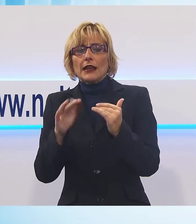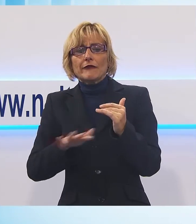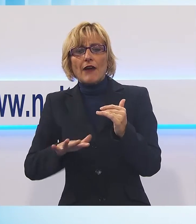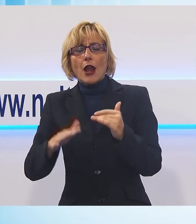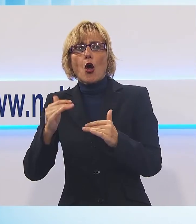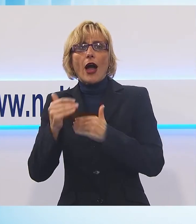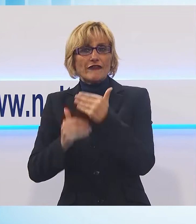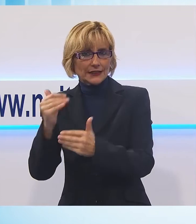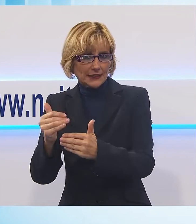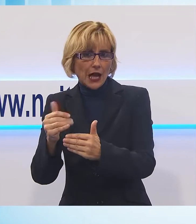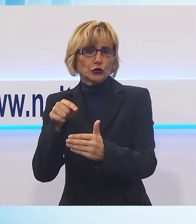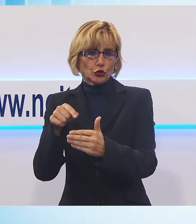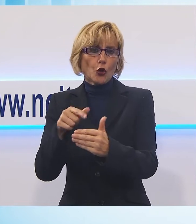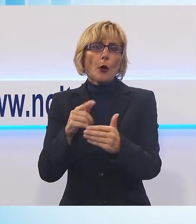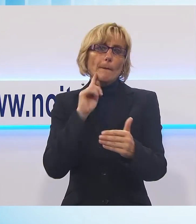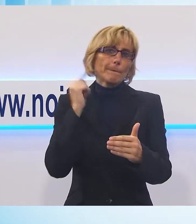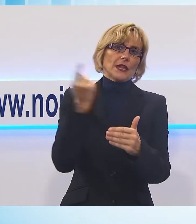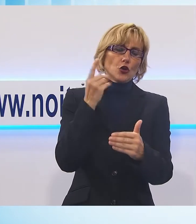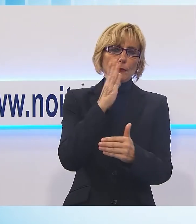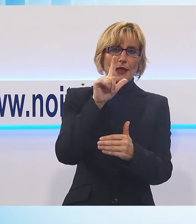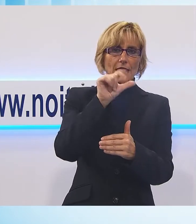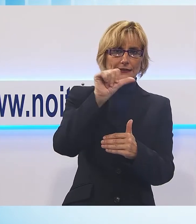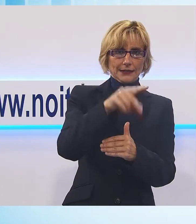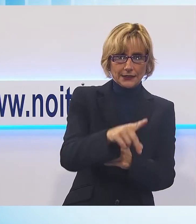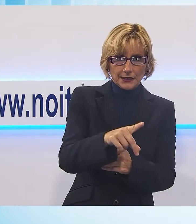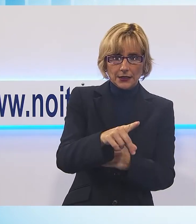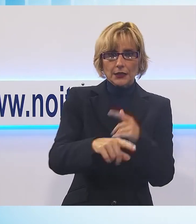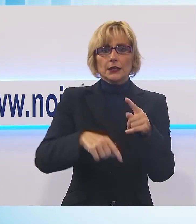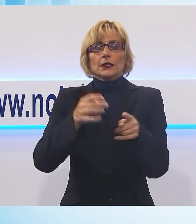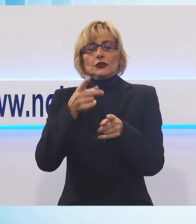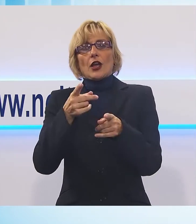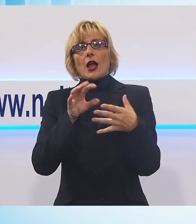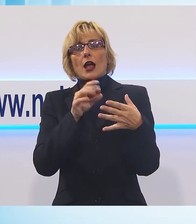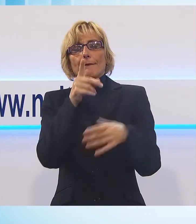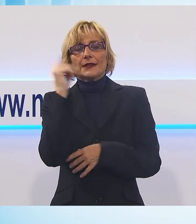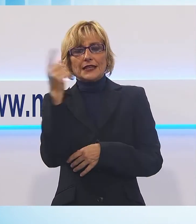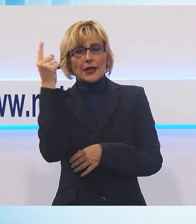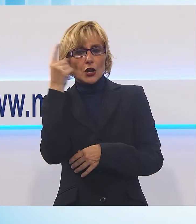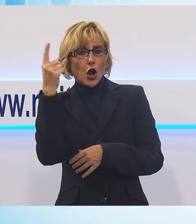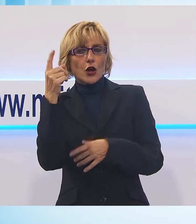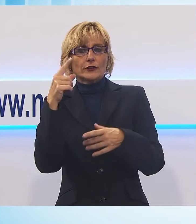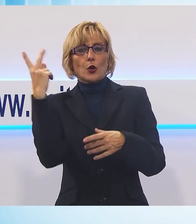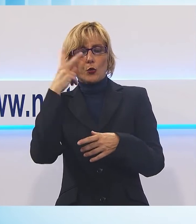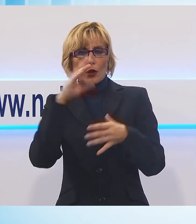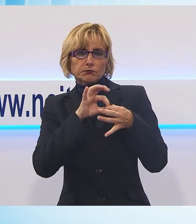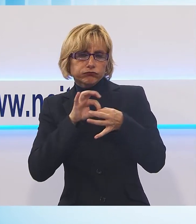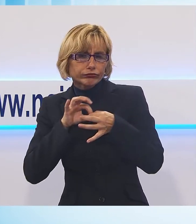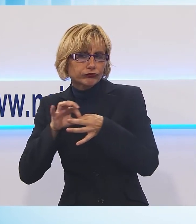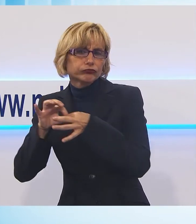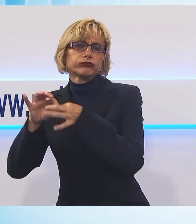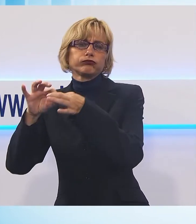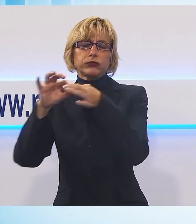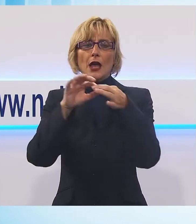occasione per le misericordie lucchesi una buona collaborazione con il sistema della centrale del